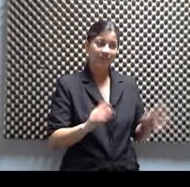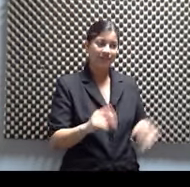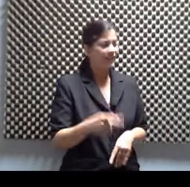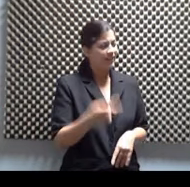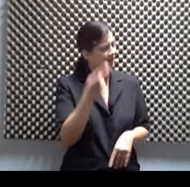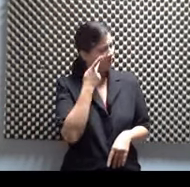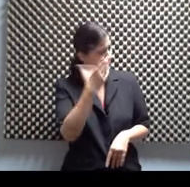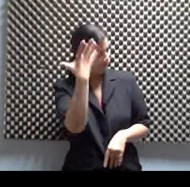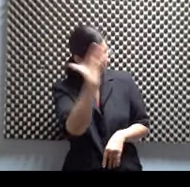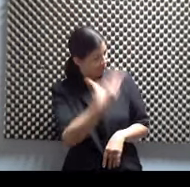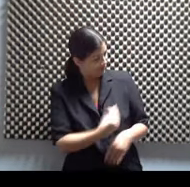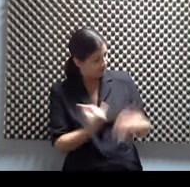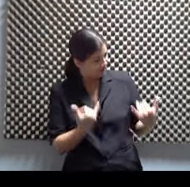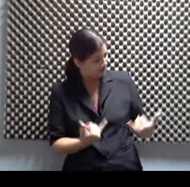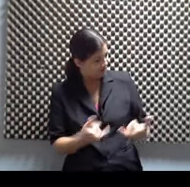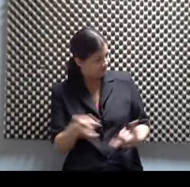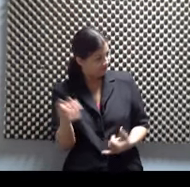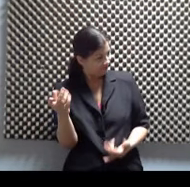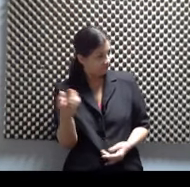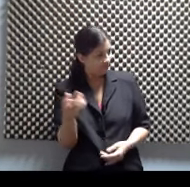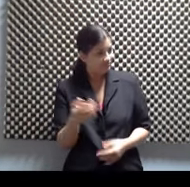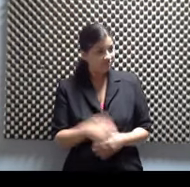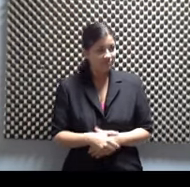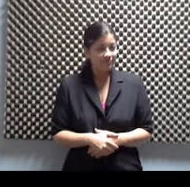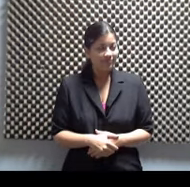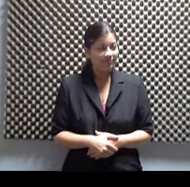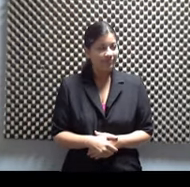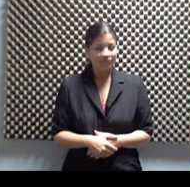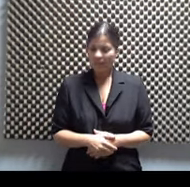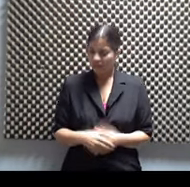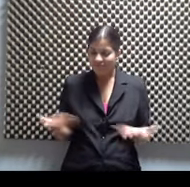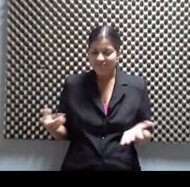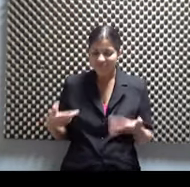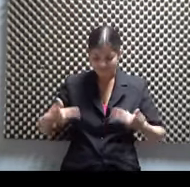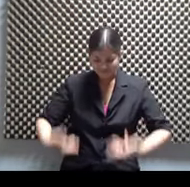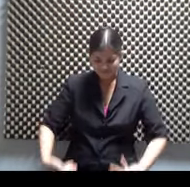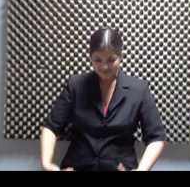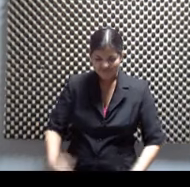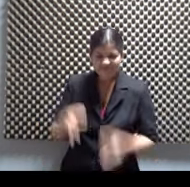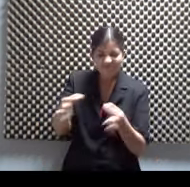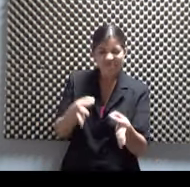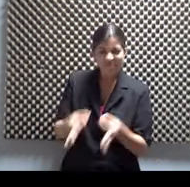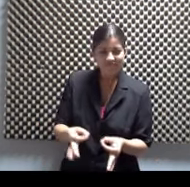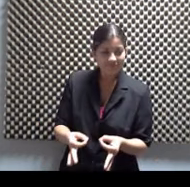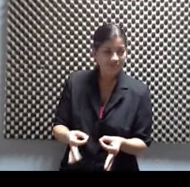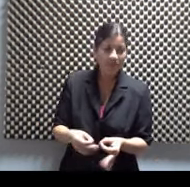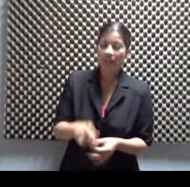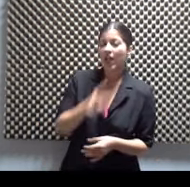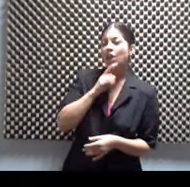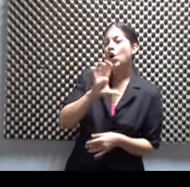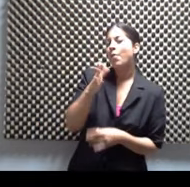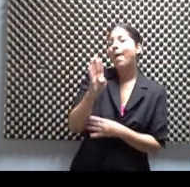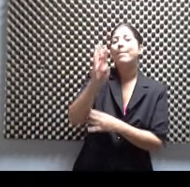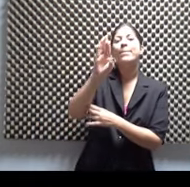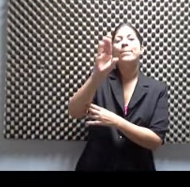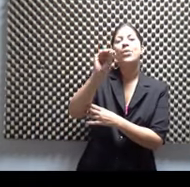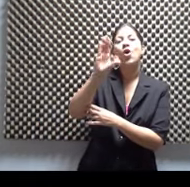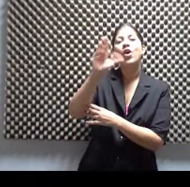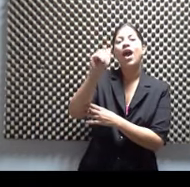como que con... ¿Cómo defines eso? Pues mira, eso es como un brocado, ¿no? Un brocado dorado, en hilo